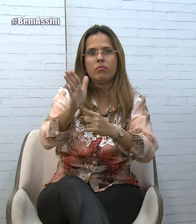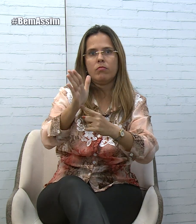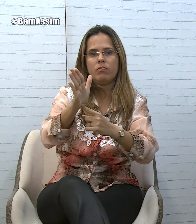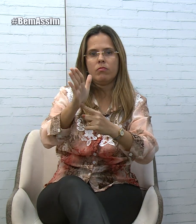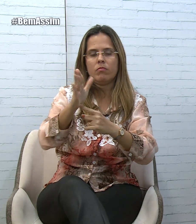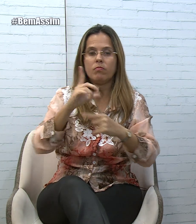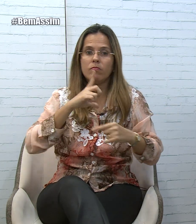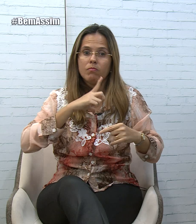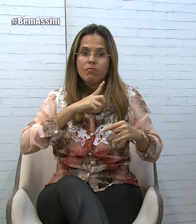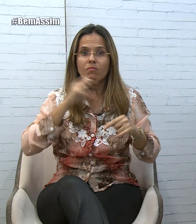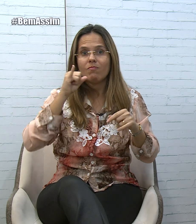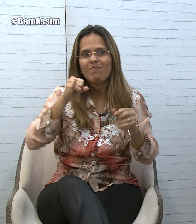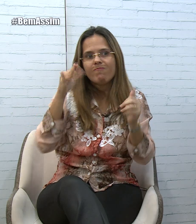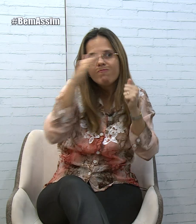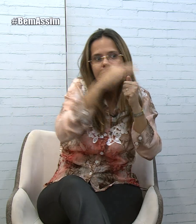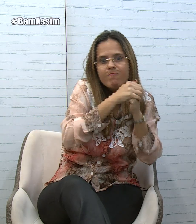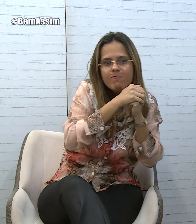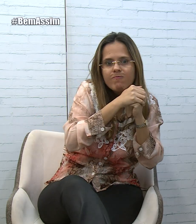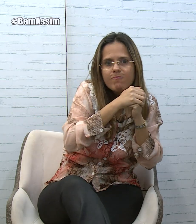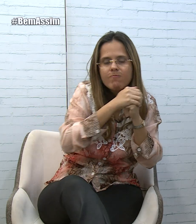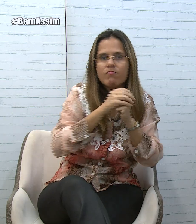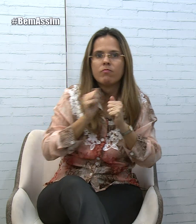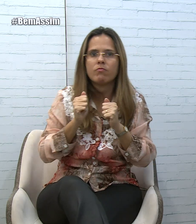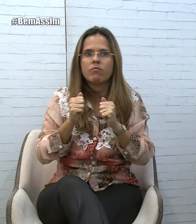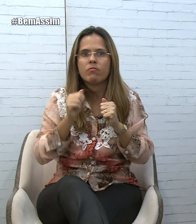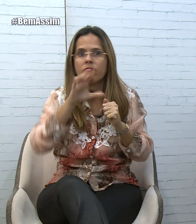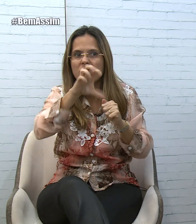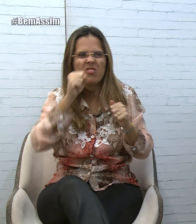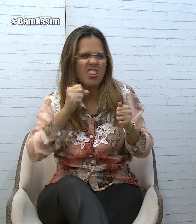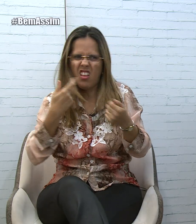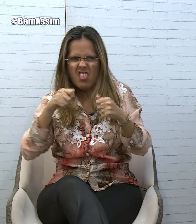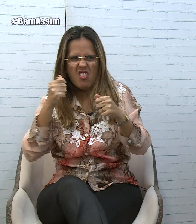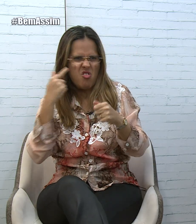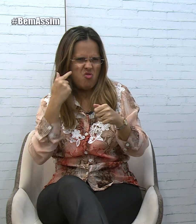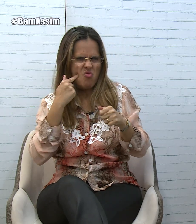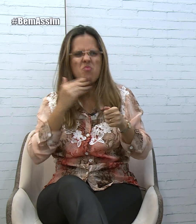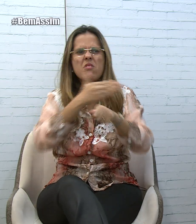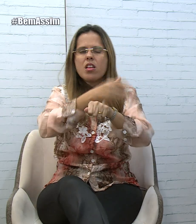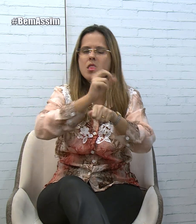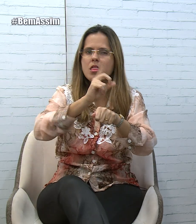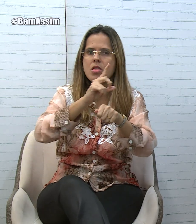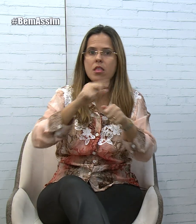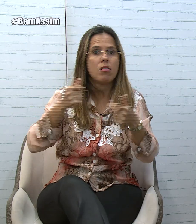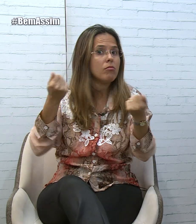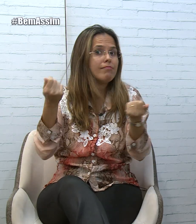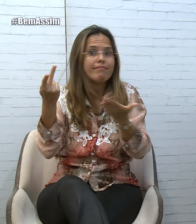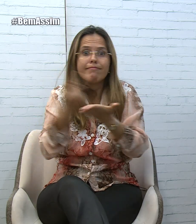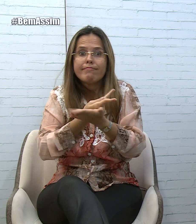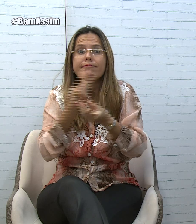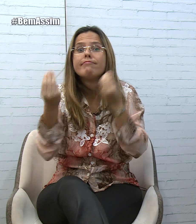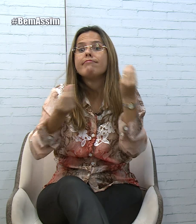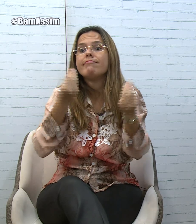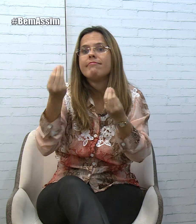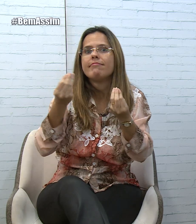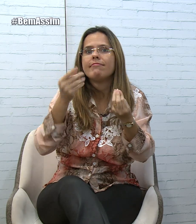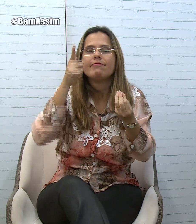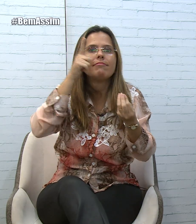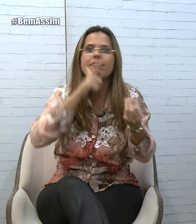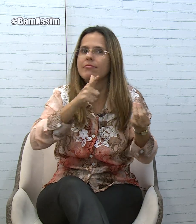Se a gente esconde, se a gente tira o acesso, se a gente não permite que nada aconteça, não vai ter avanço. Mas a gente